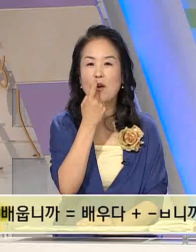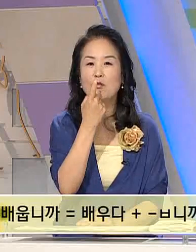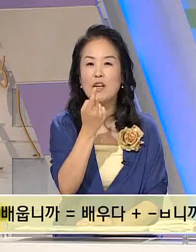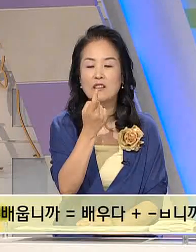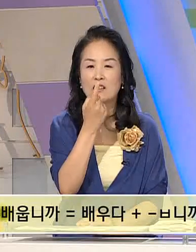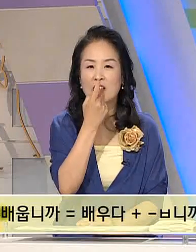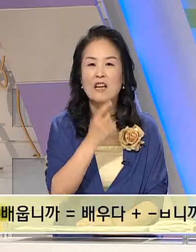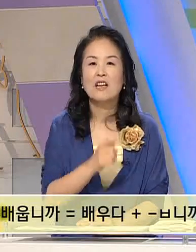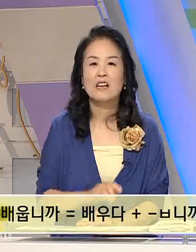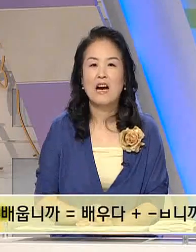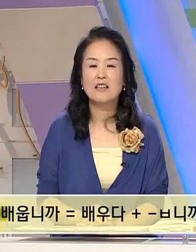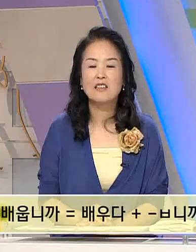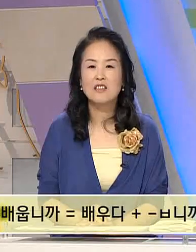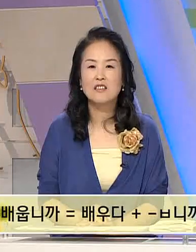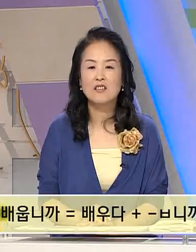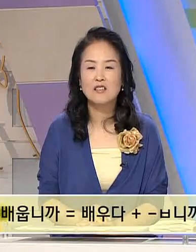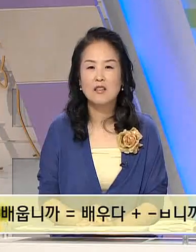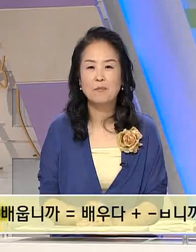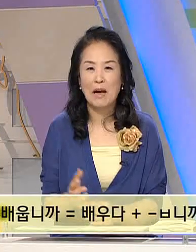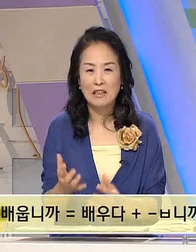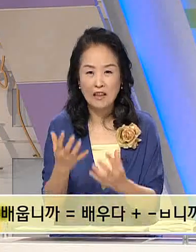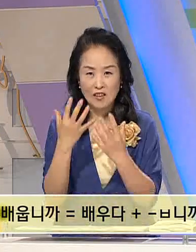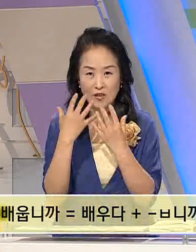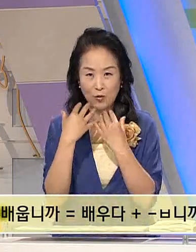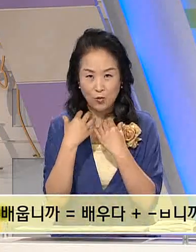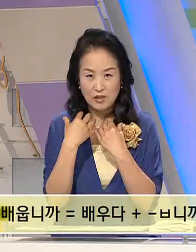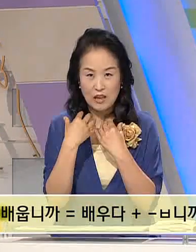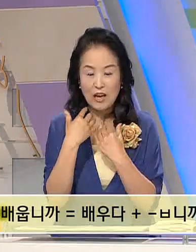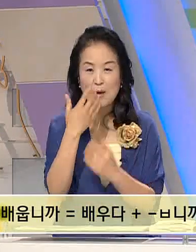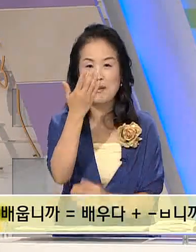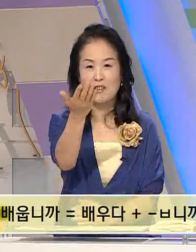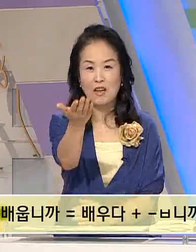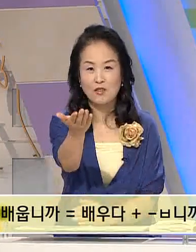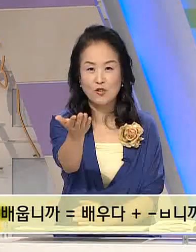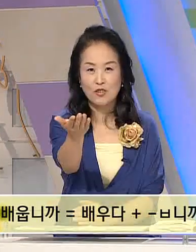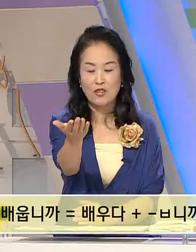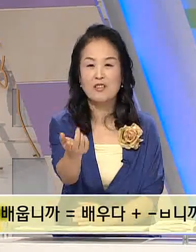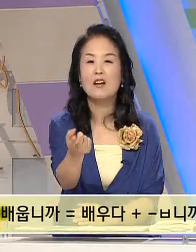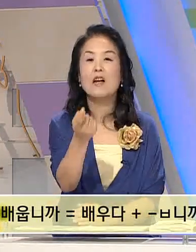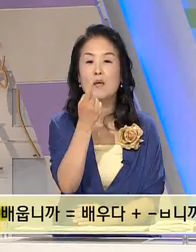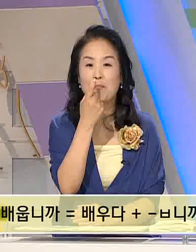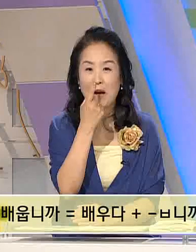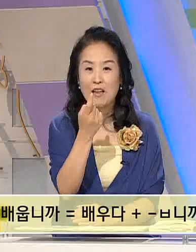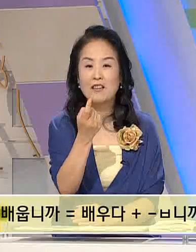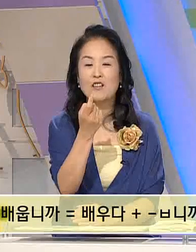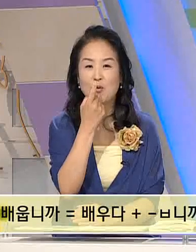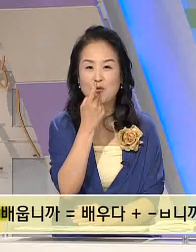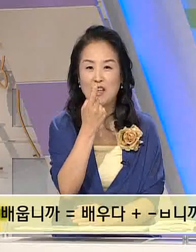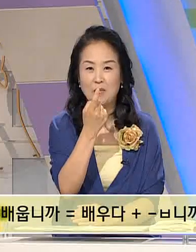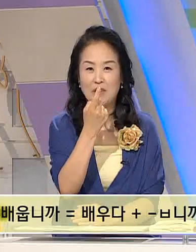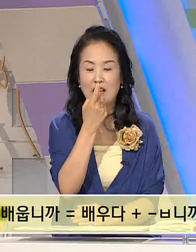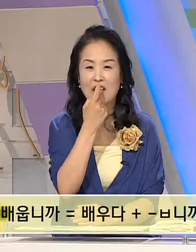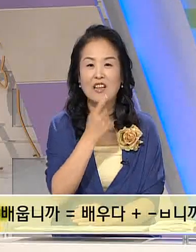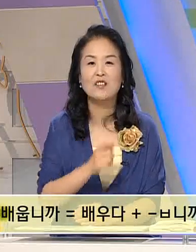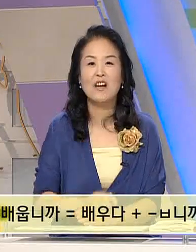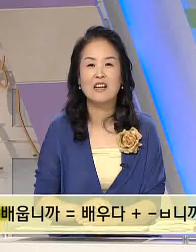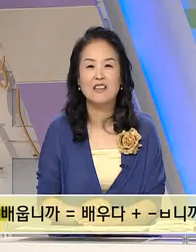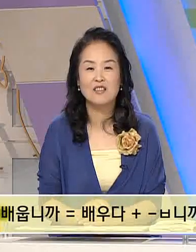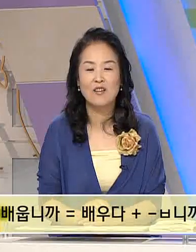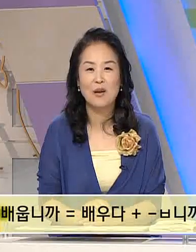배우다는 가르치는 것을 받아들이는 동작 앞에서 가르쳐 주시는 것을 받아들이는 동작입니다. 자 예전 강의에서